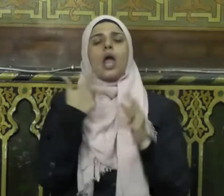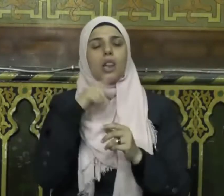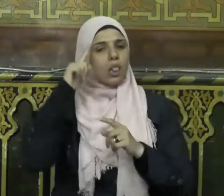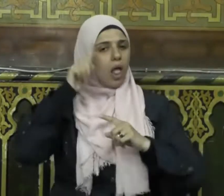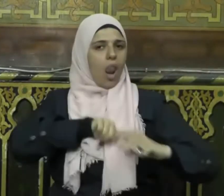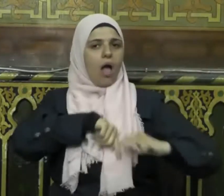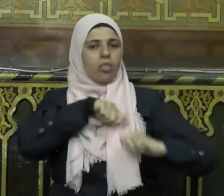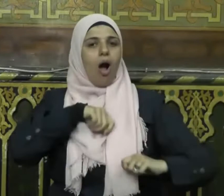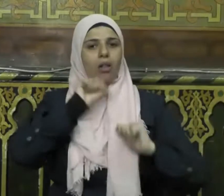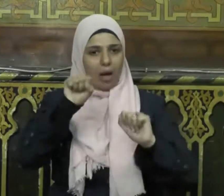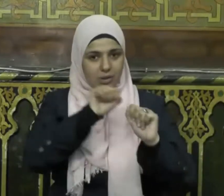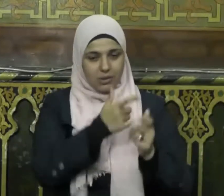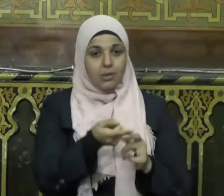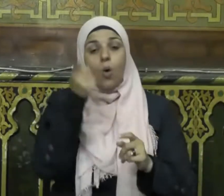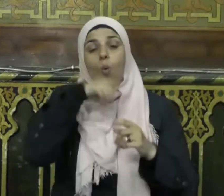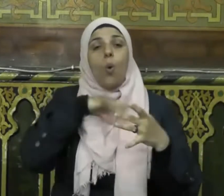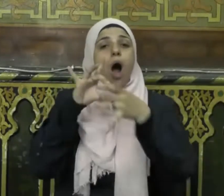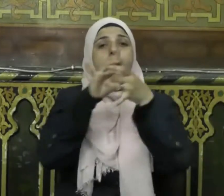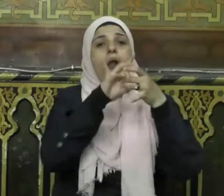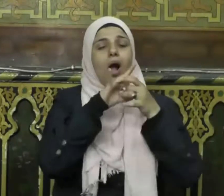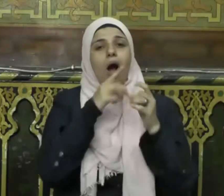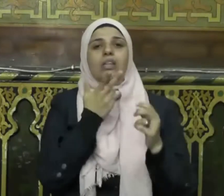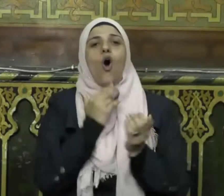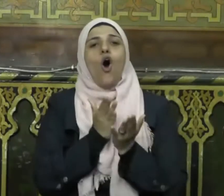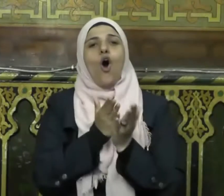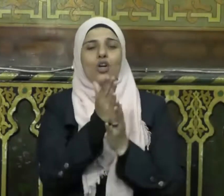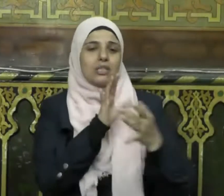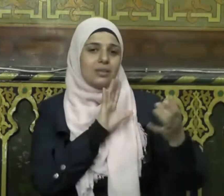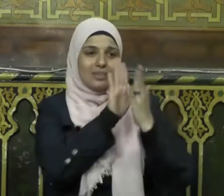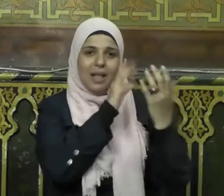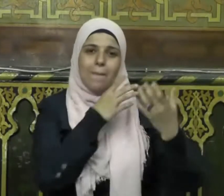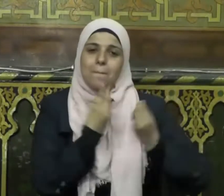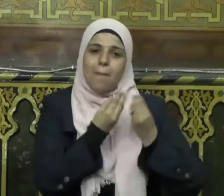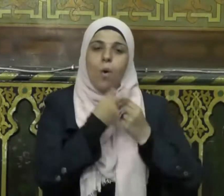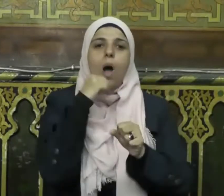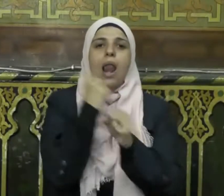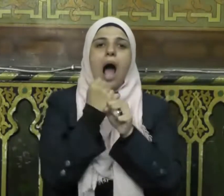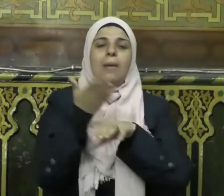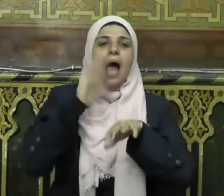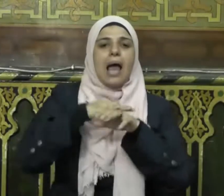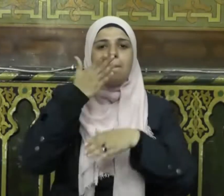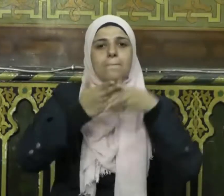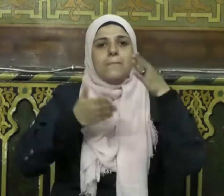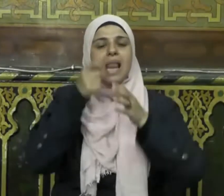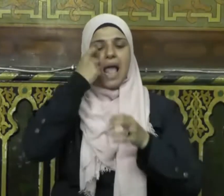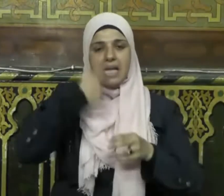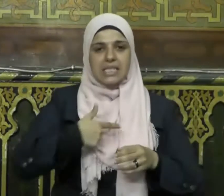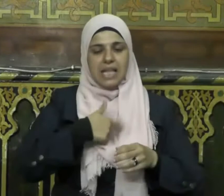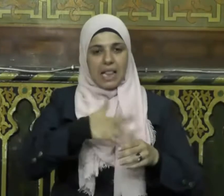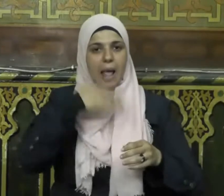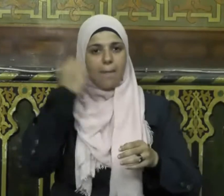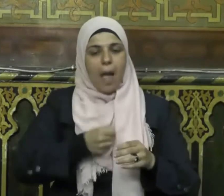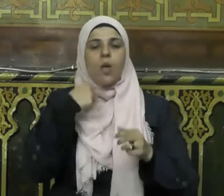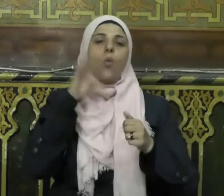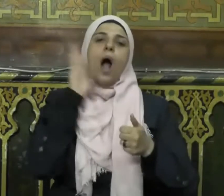المعتقد وعلاقات حسن الجوار والعمل على بناء الإنسان إيمانيا وعلميا